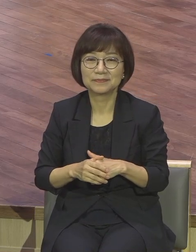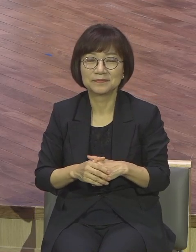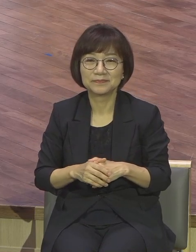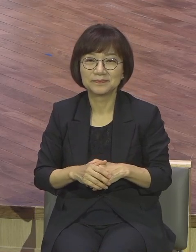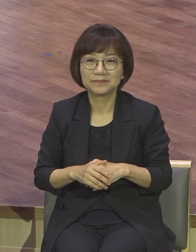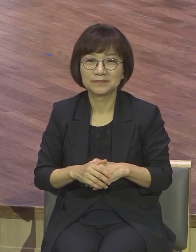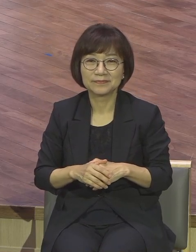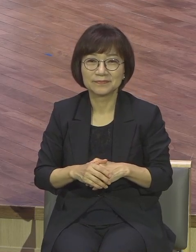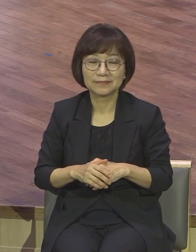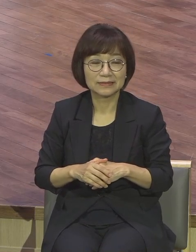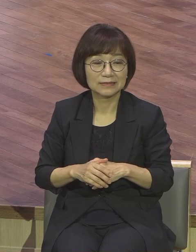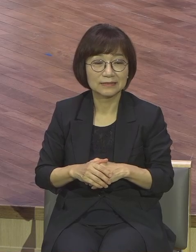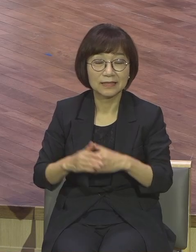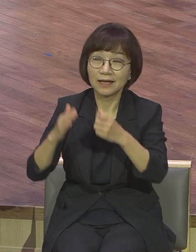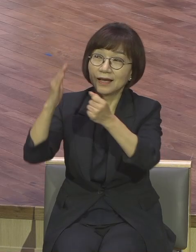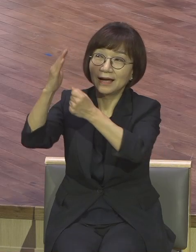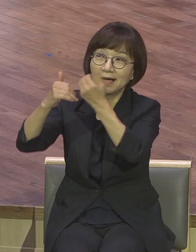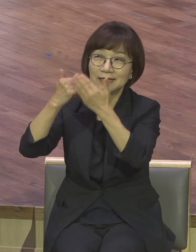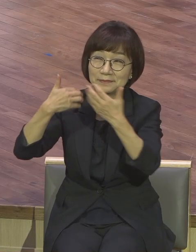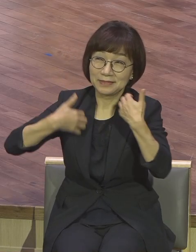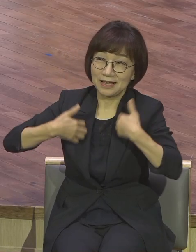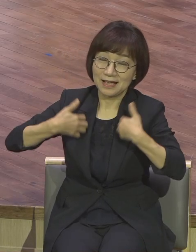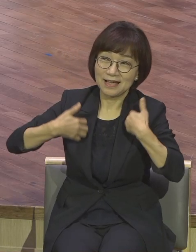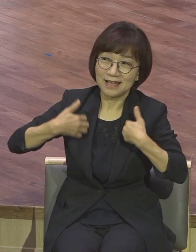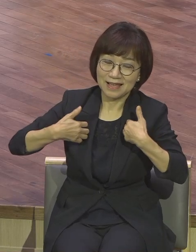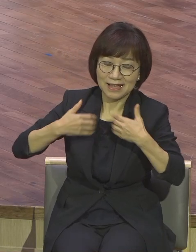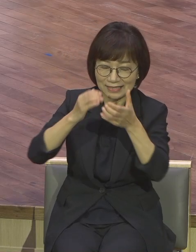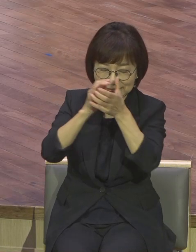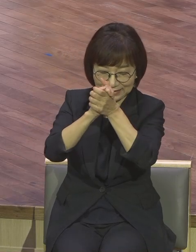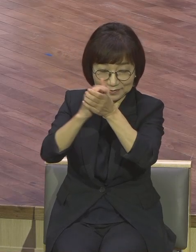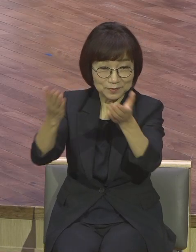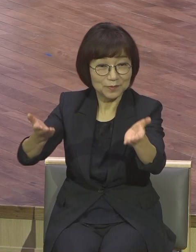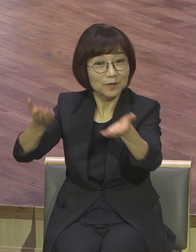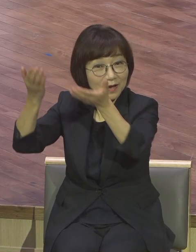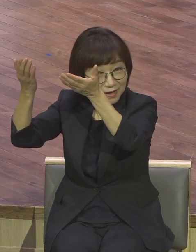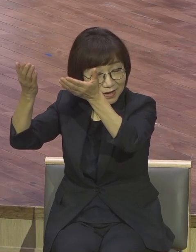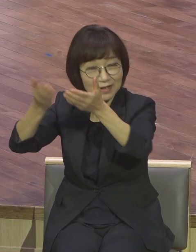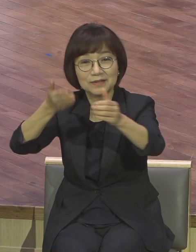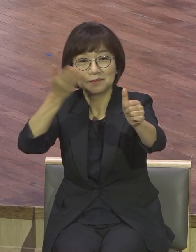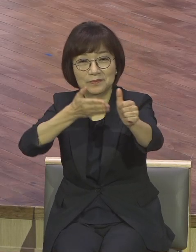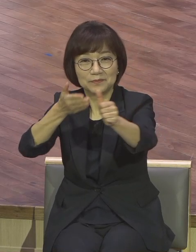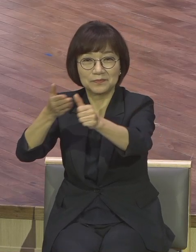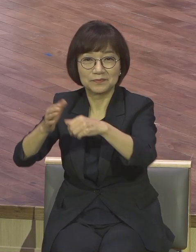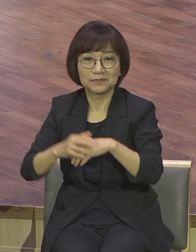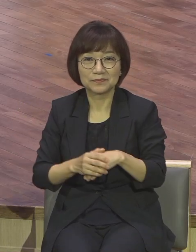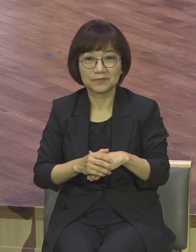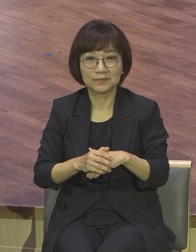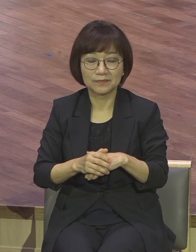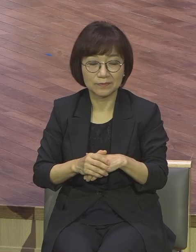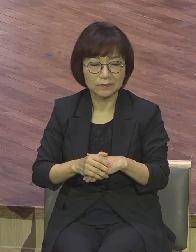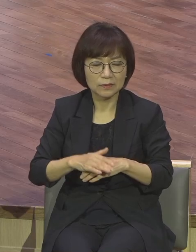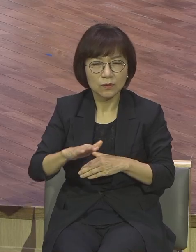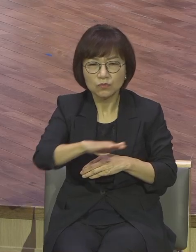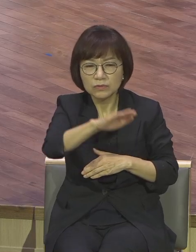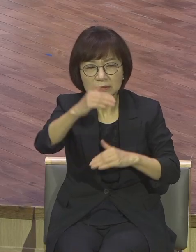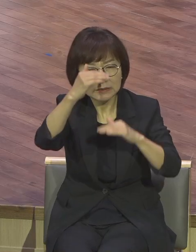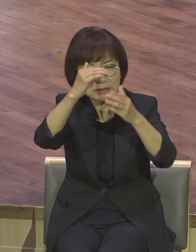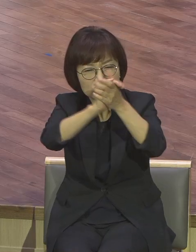하나님께서 기뻐하는 그런 기도 우리는 기도 내용들이 장세기 3장 6장 11장입니다